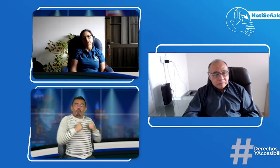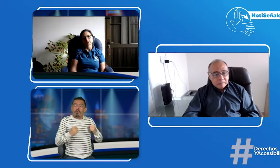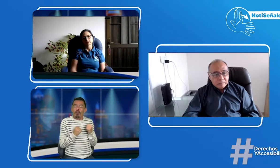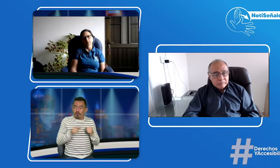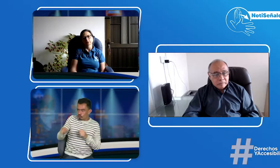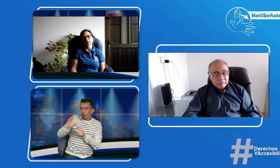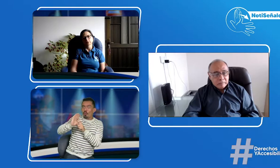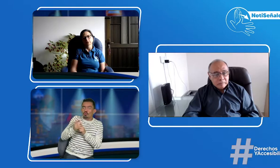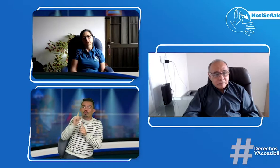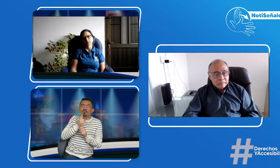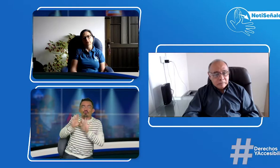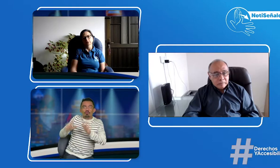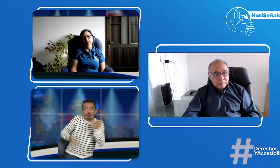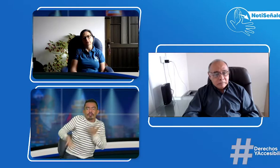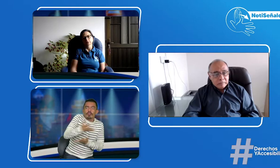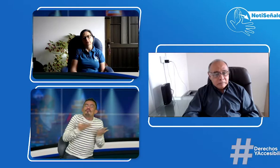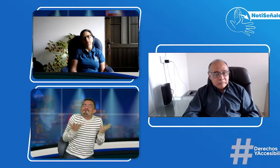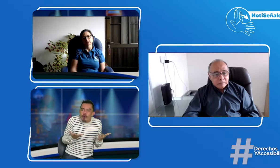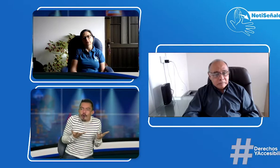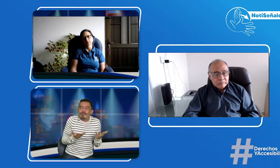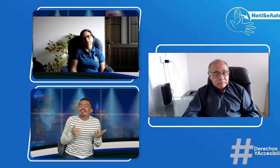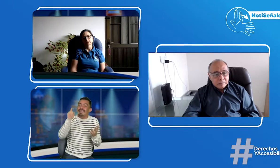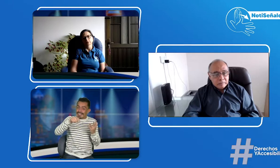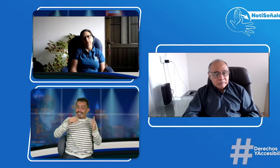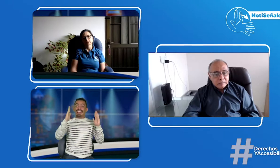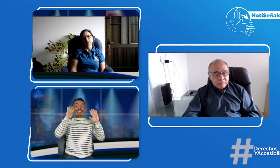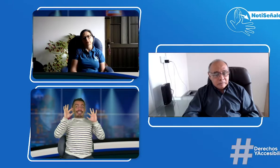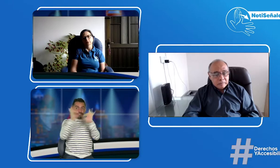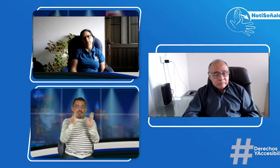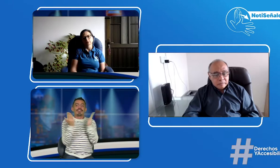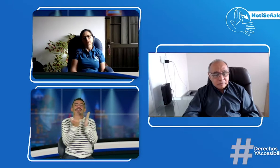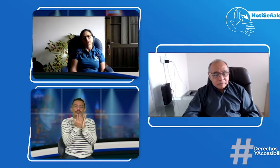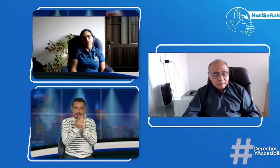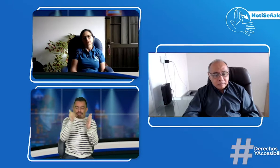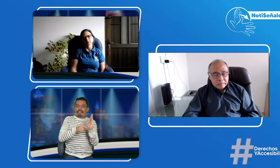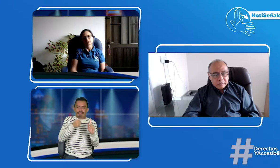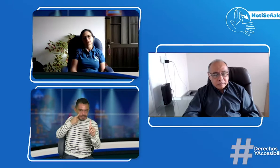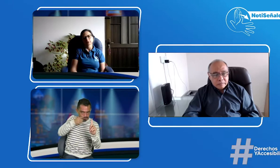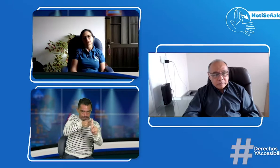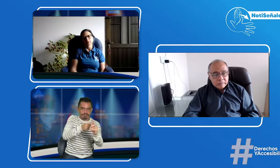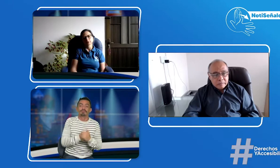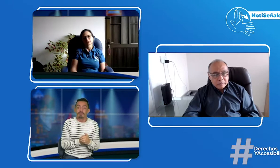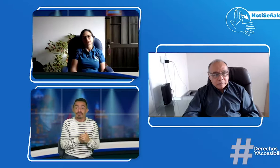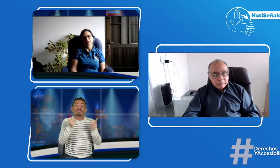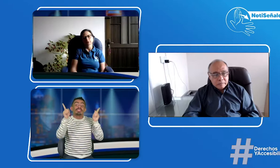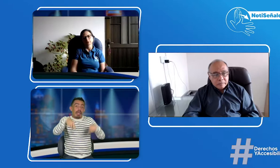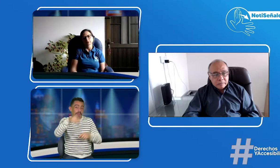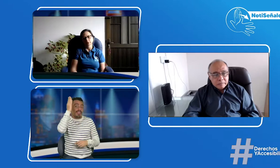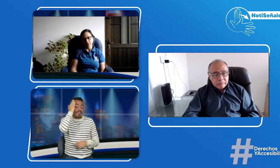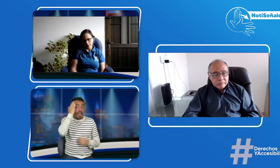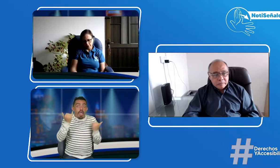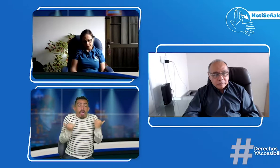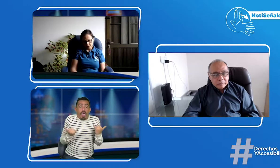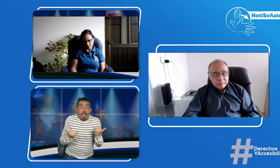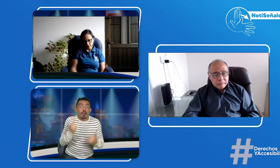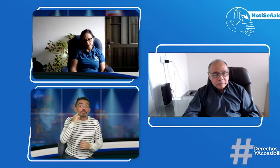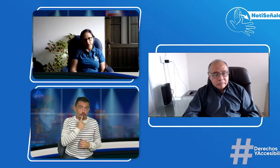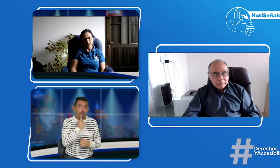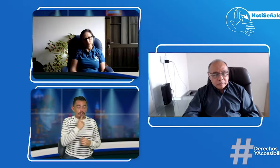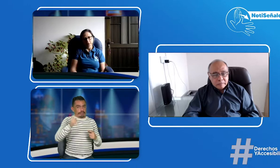el costo, hay sordos que están en el Pacífico, hay sordos que tienen diferentes culturas. Entonces, es importante tener este tema, la fruticulturalidad,